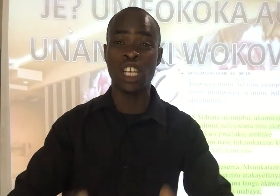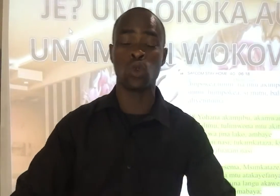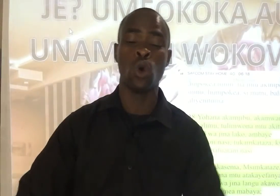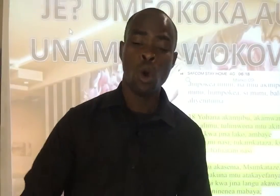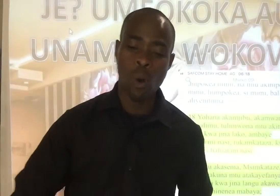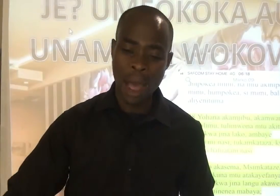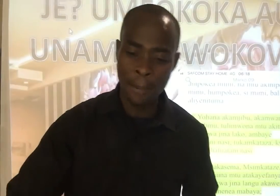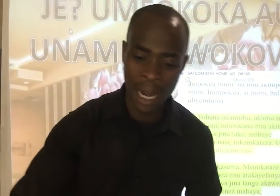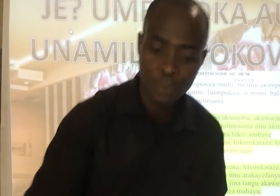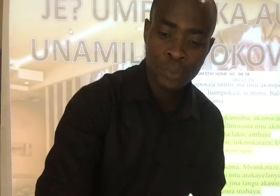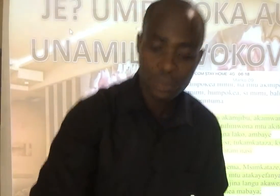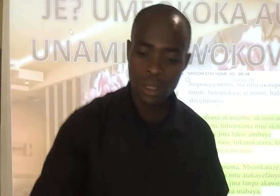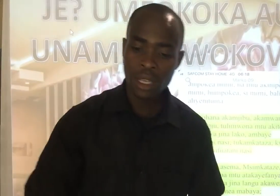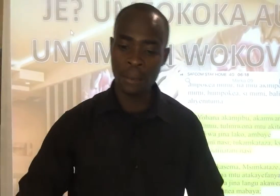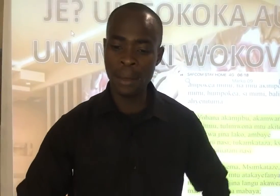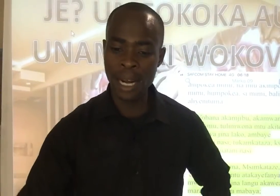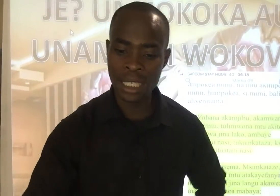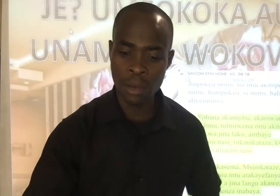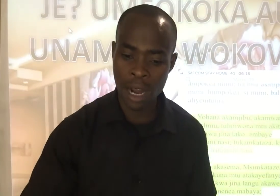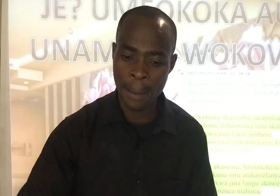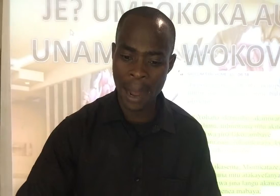Yesu Kwamba Bibi nasema wakamba